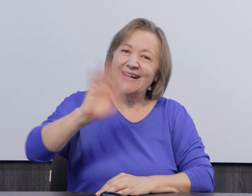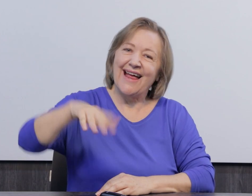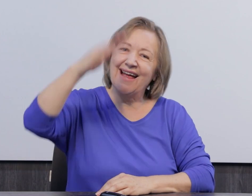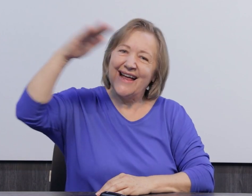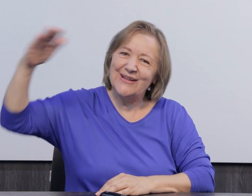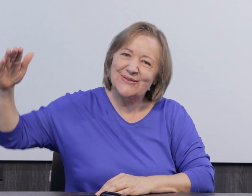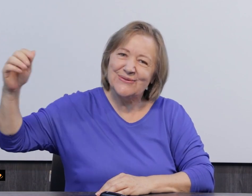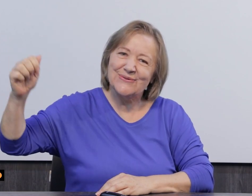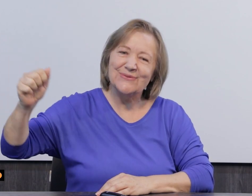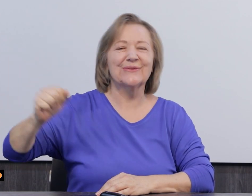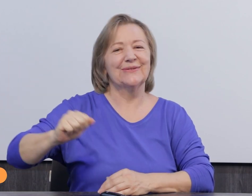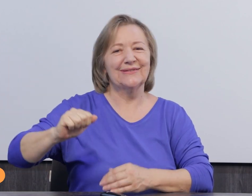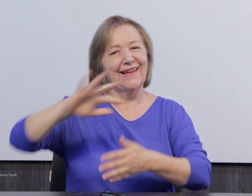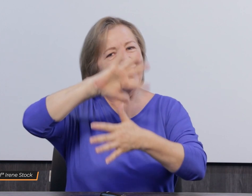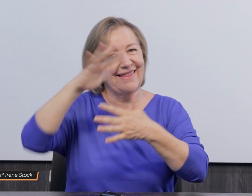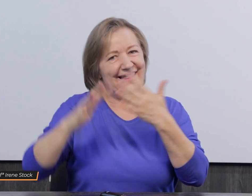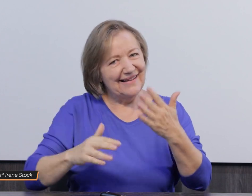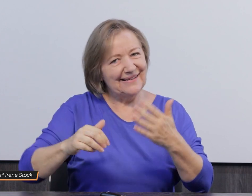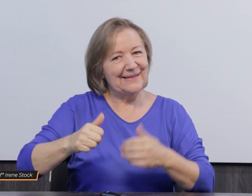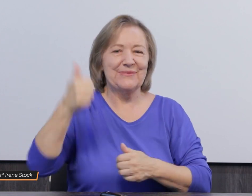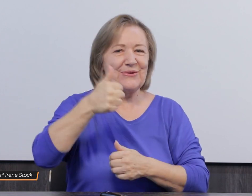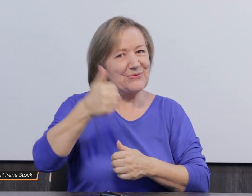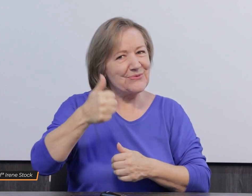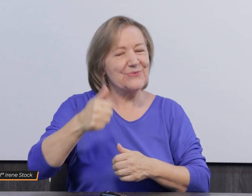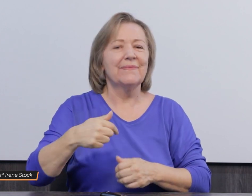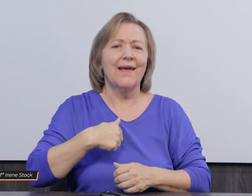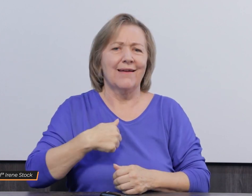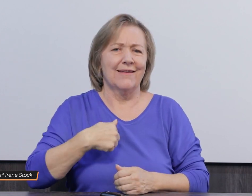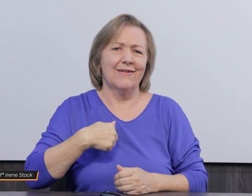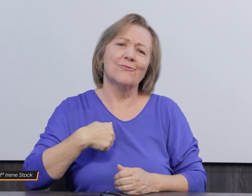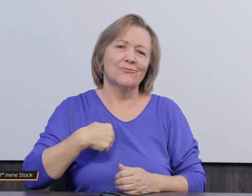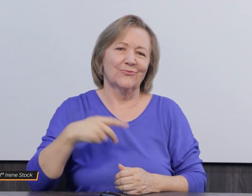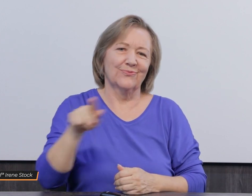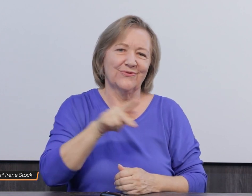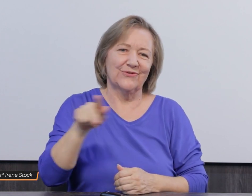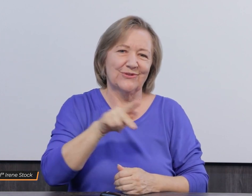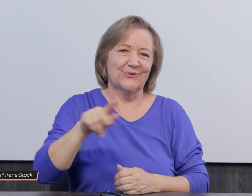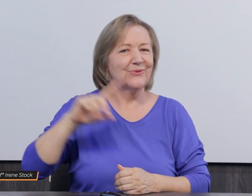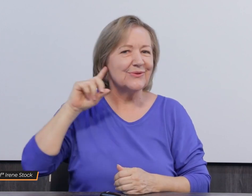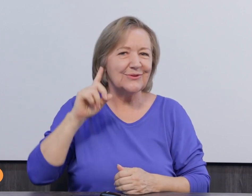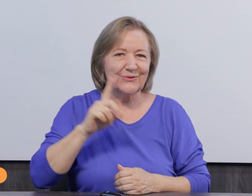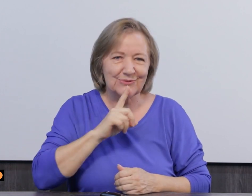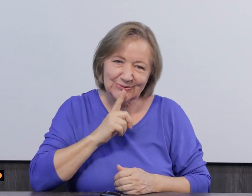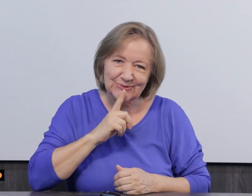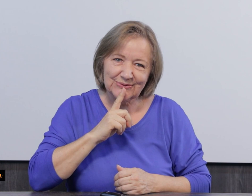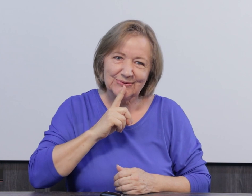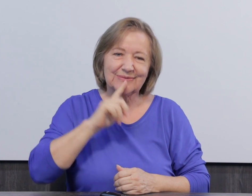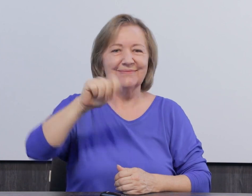Olá alunos de LibraZoom. Eu sou a professora surda e este é meu sinal.